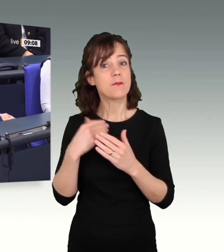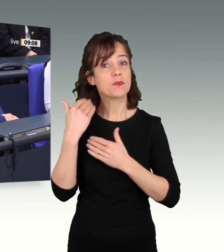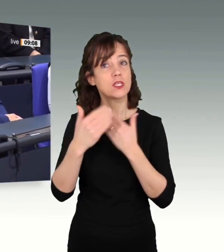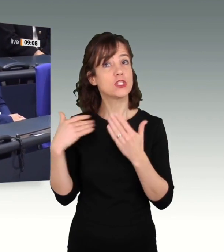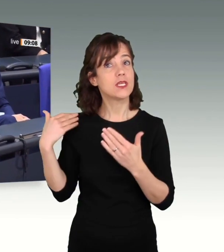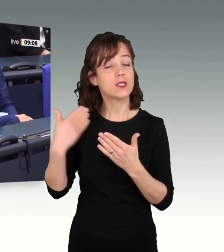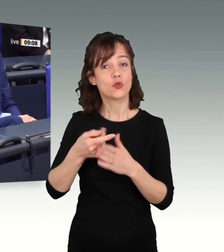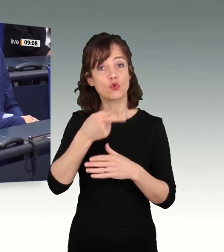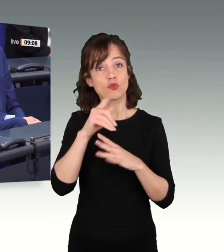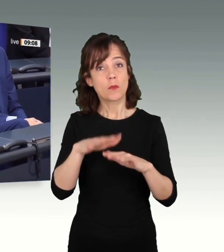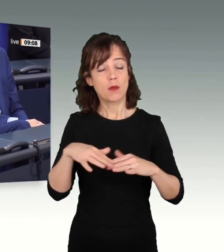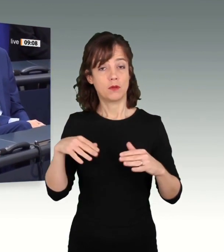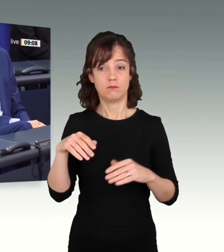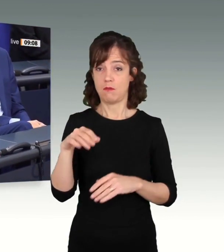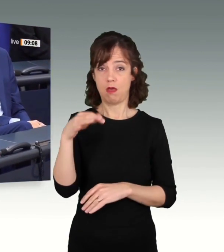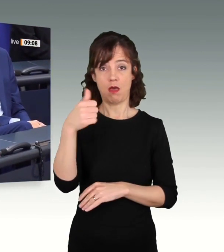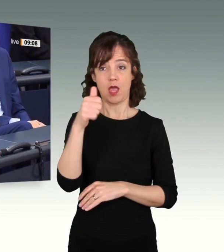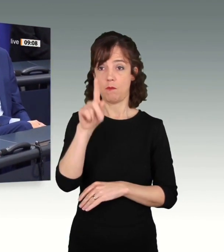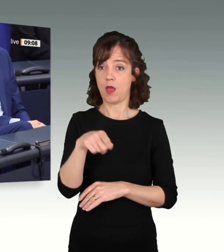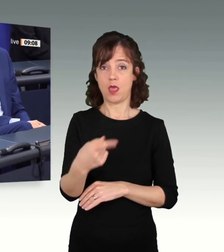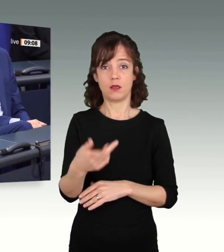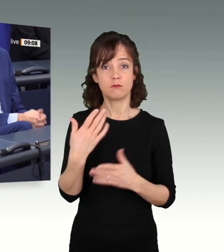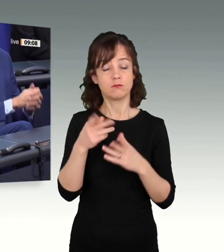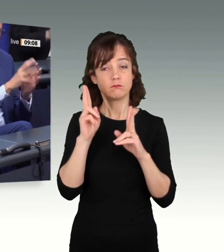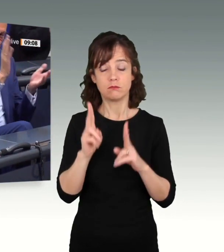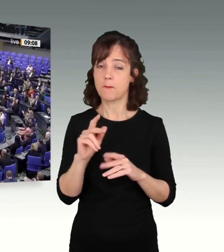des deutschen Parlamentarismus. Das ist eine Ära.